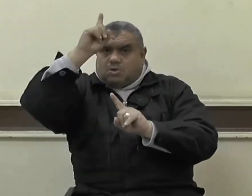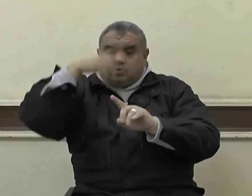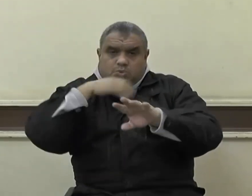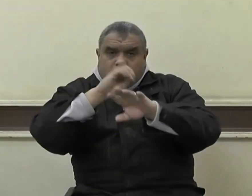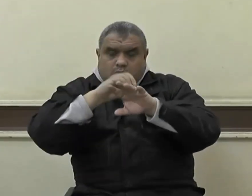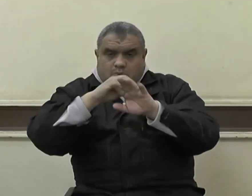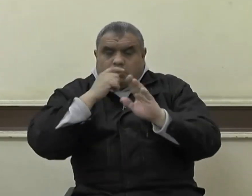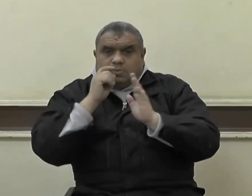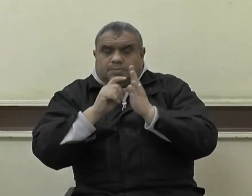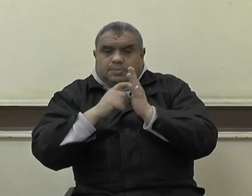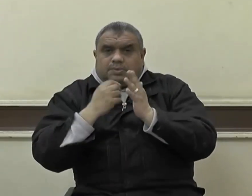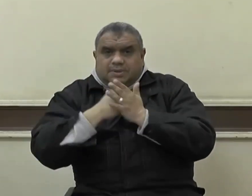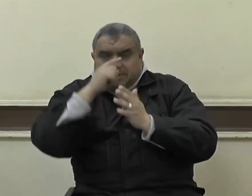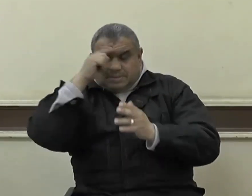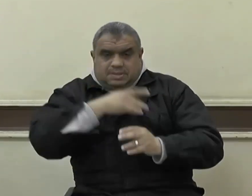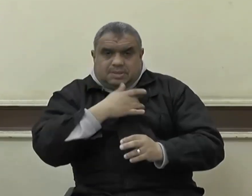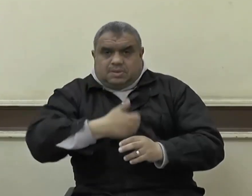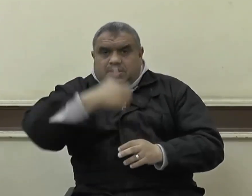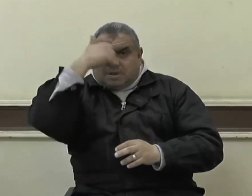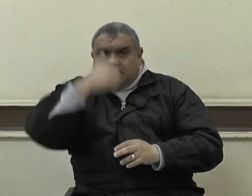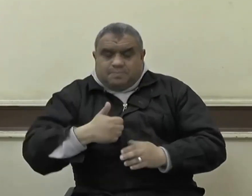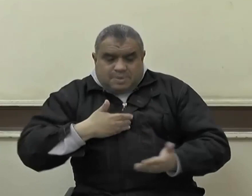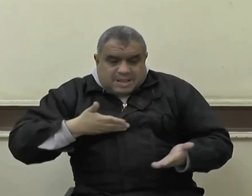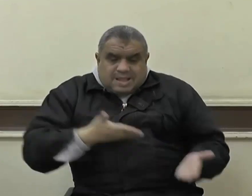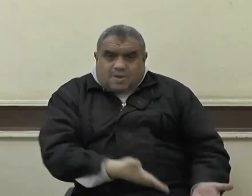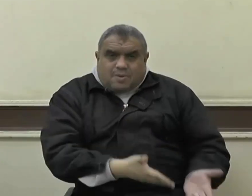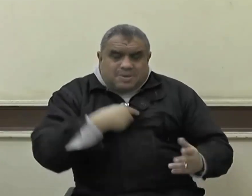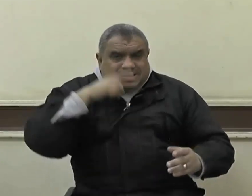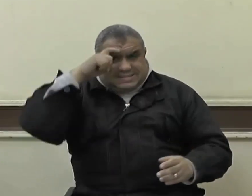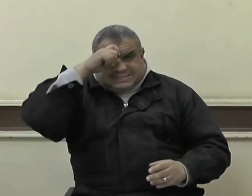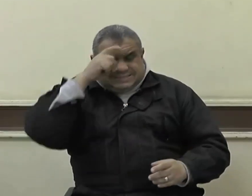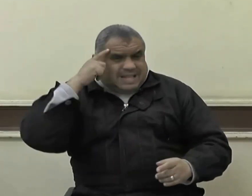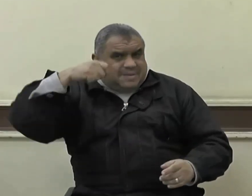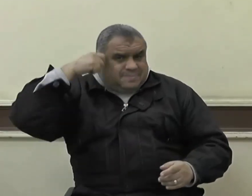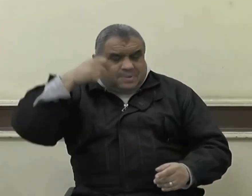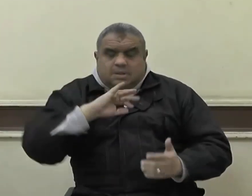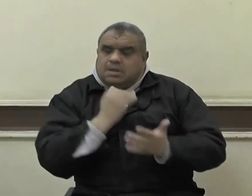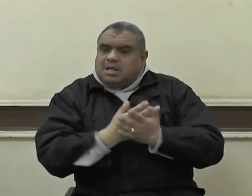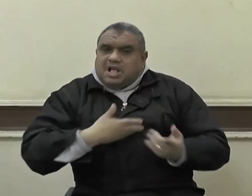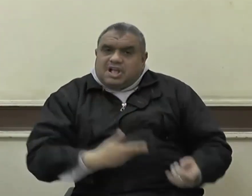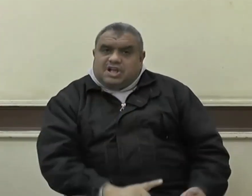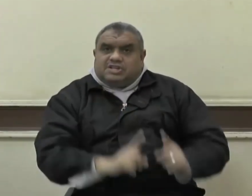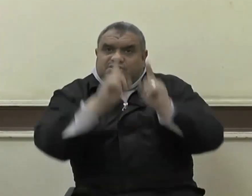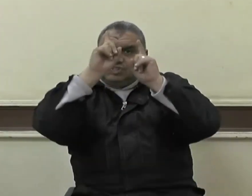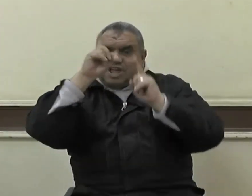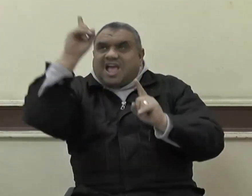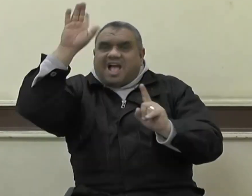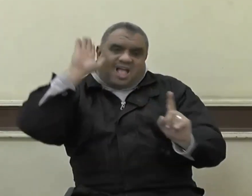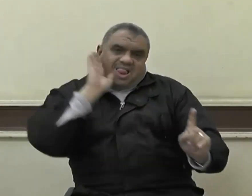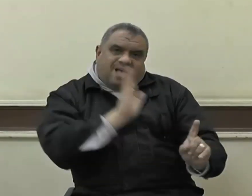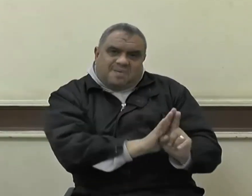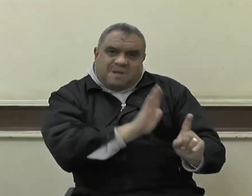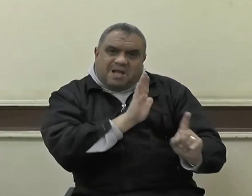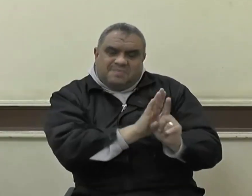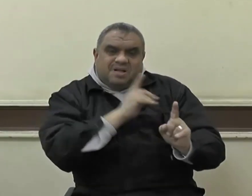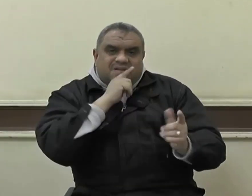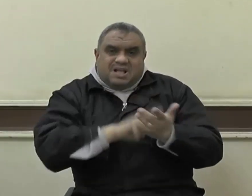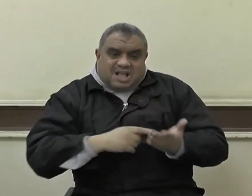المؤمنين يفتنون في قبورهم إلا الشهيد قال صلى الله عليه وسلم كفى